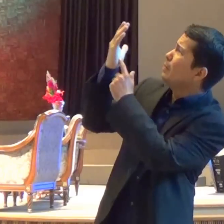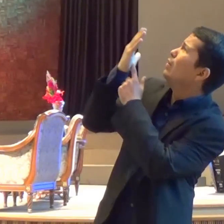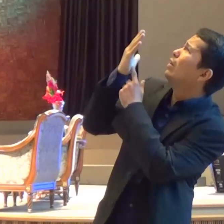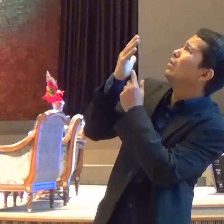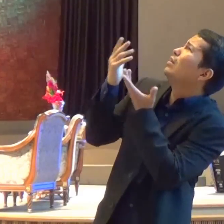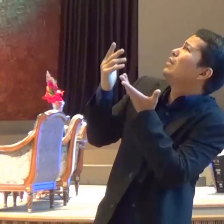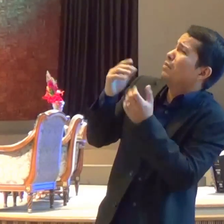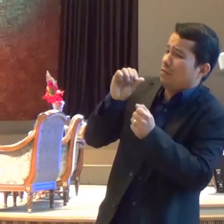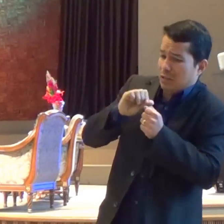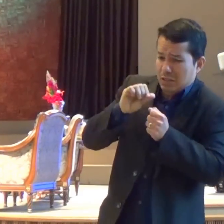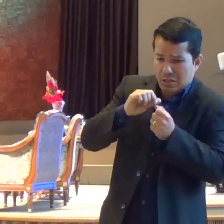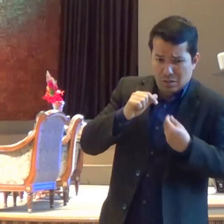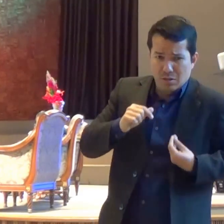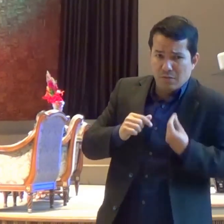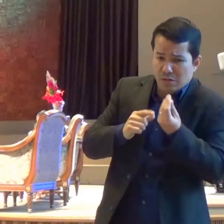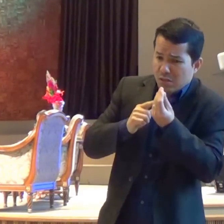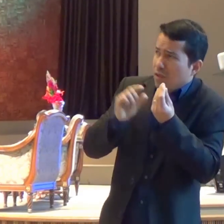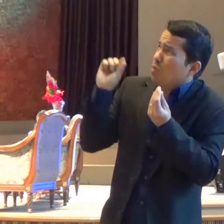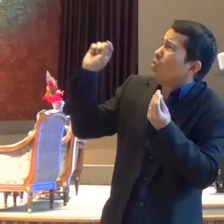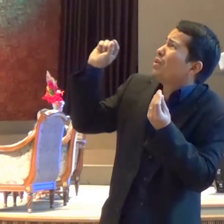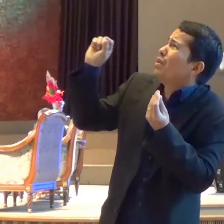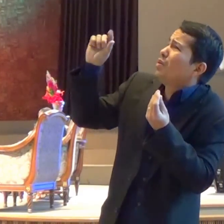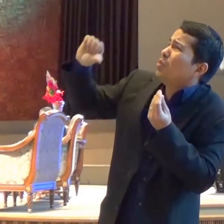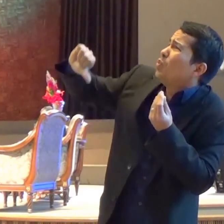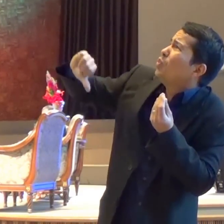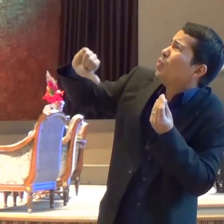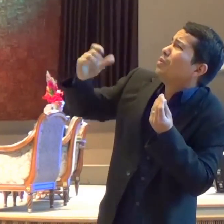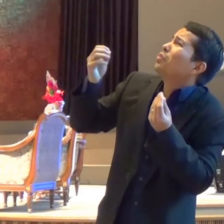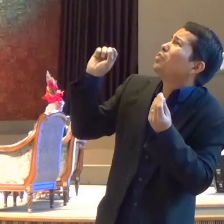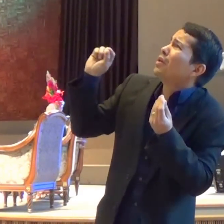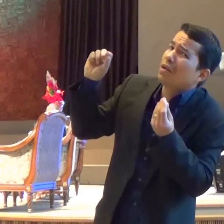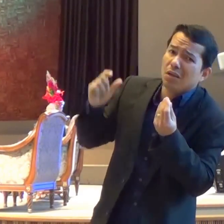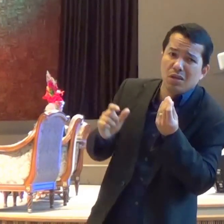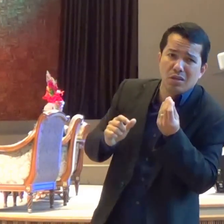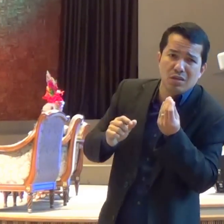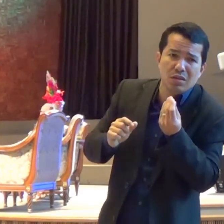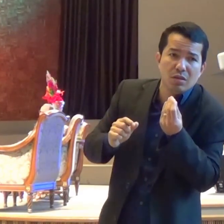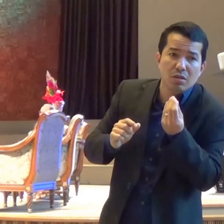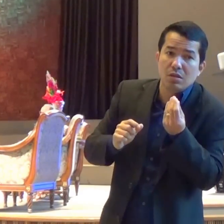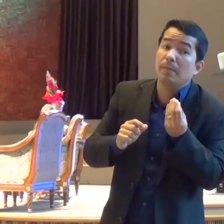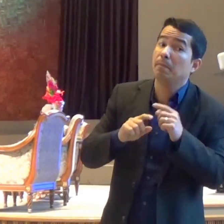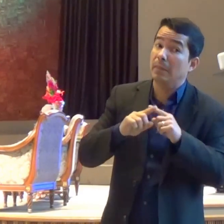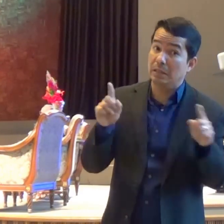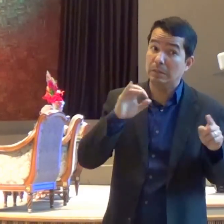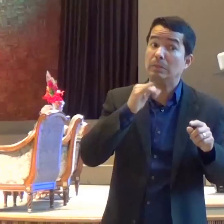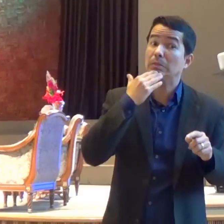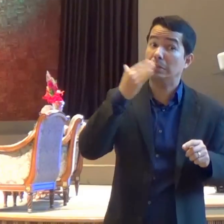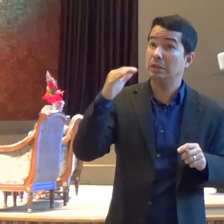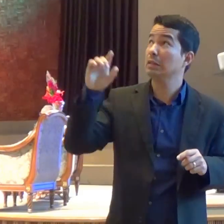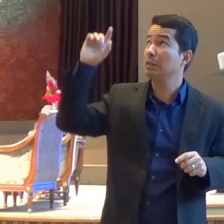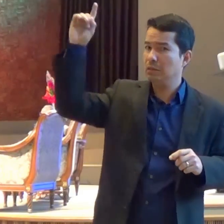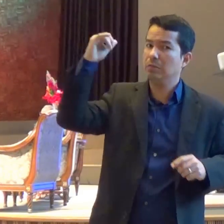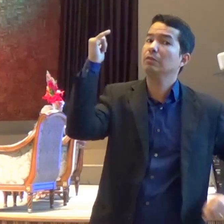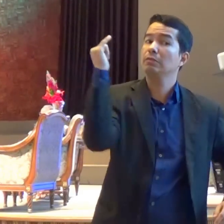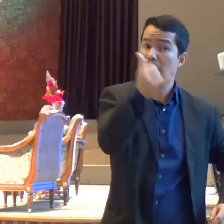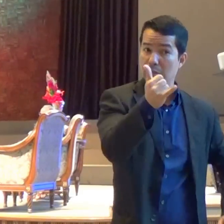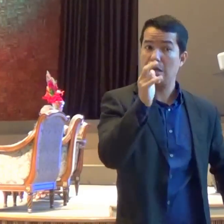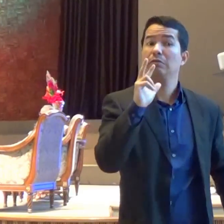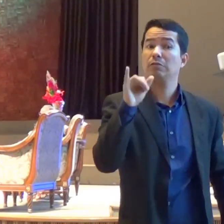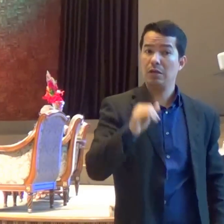Que áreas Da sua vida Você está segurando E que você tem que colocar Na mão dele Deixar ele